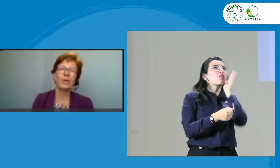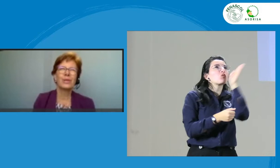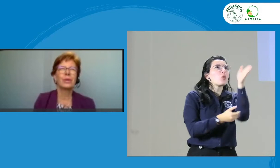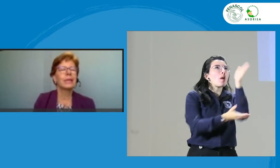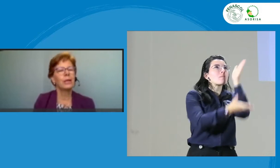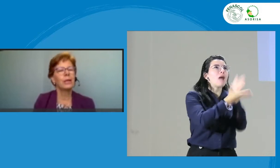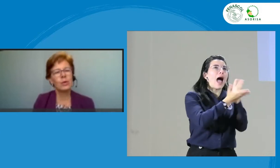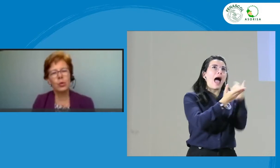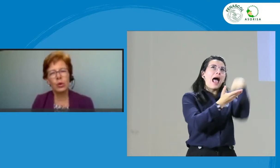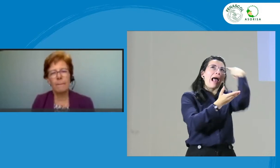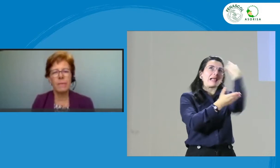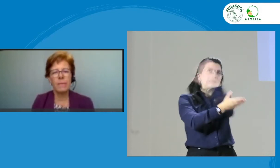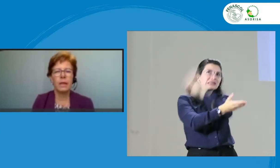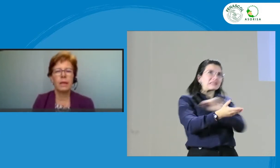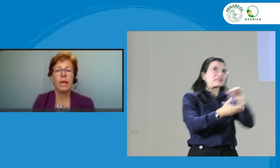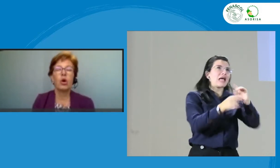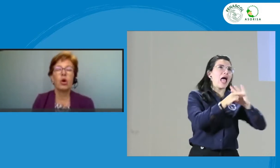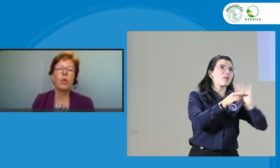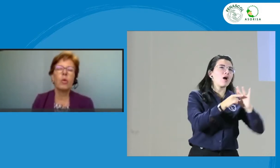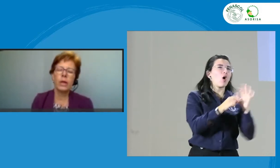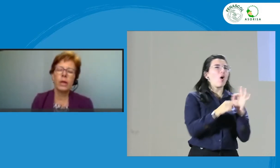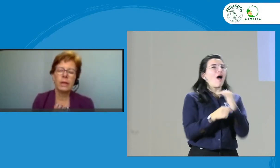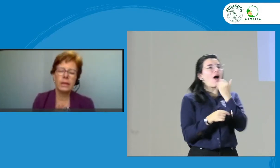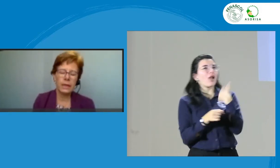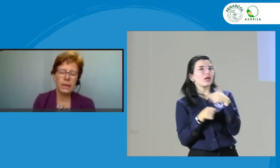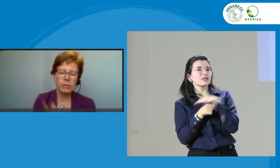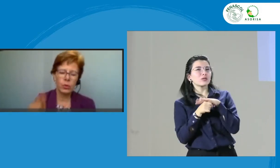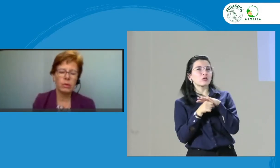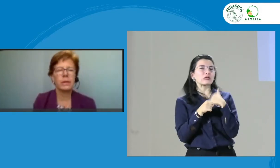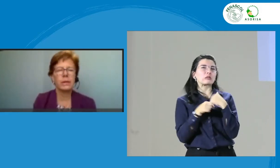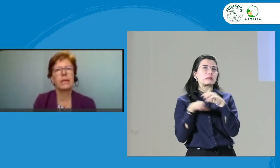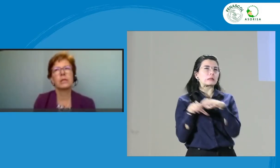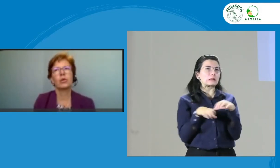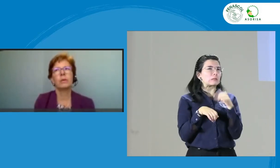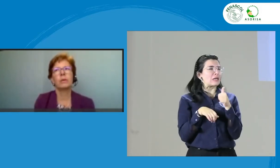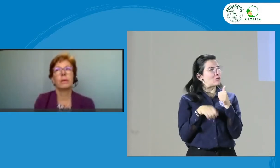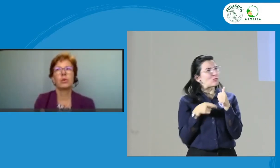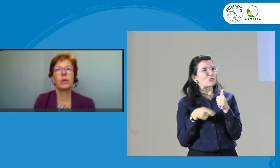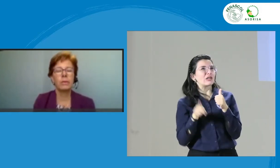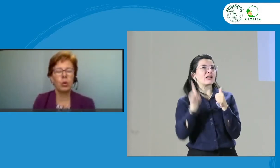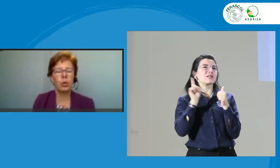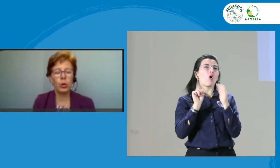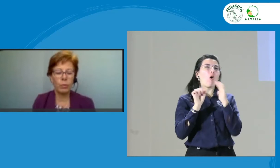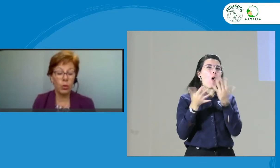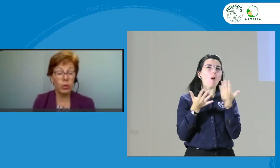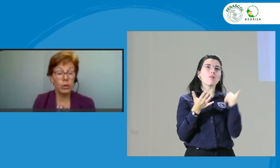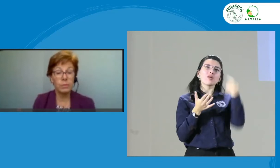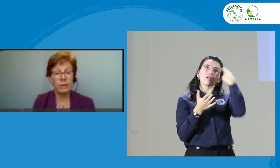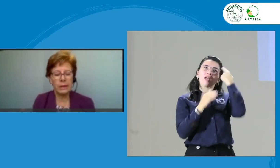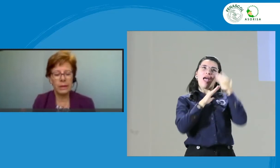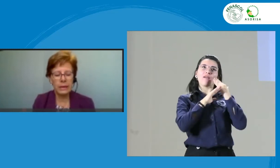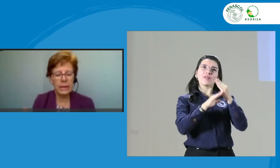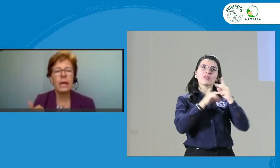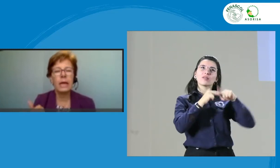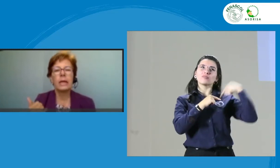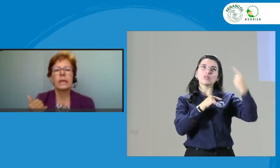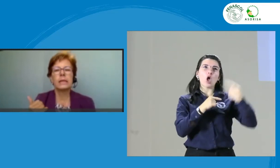esto que hice aquí no estuvo tan bien. ¿Cómo voy a evitar que me vuelva a pasar esto que me pasó y que me cogió un poco desprevenida? ¿Sí?